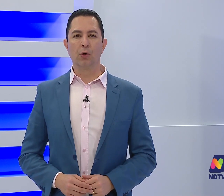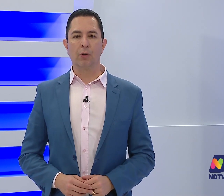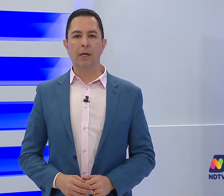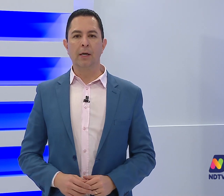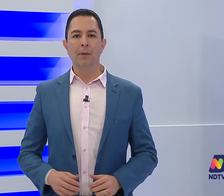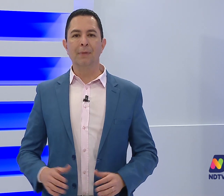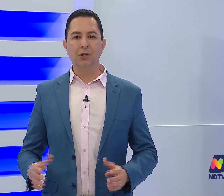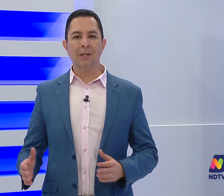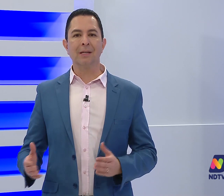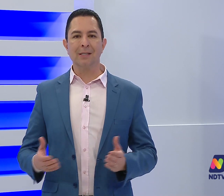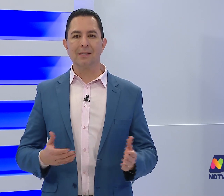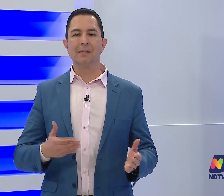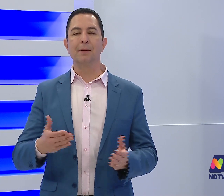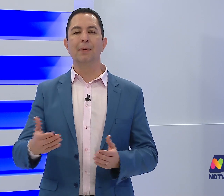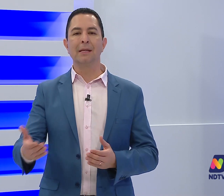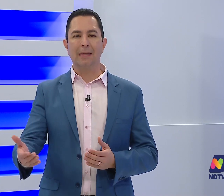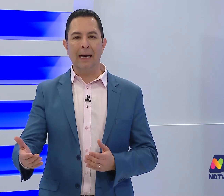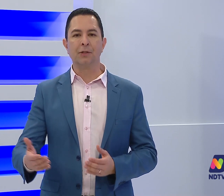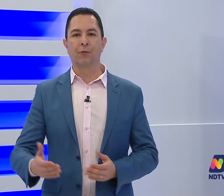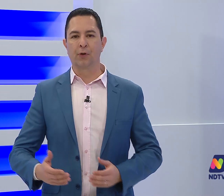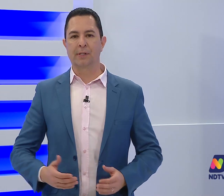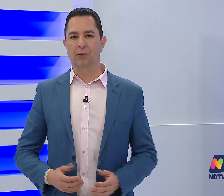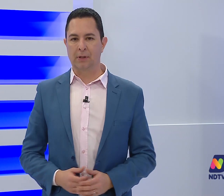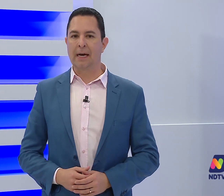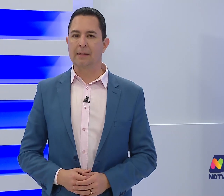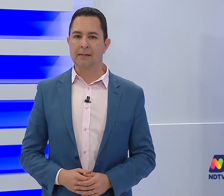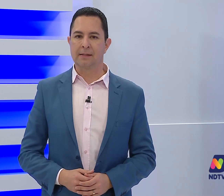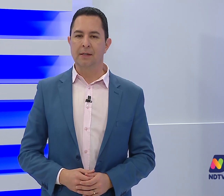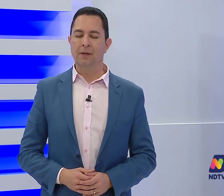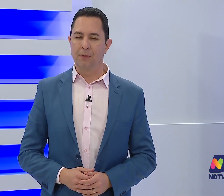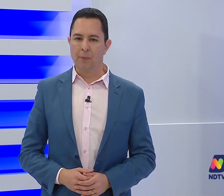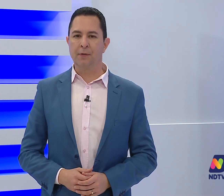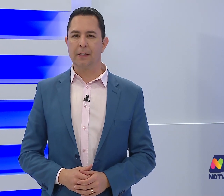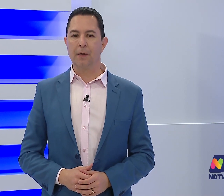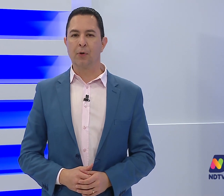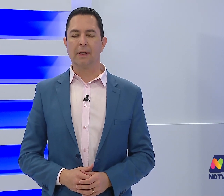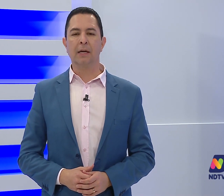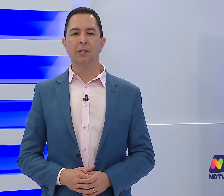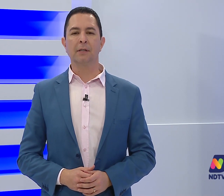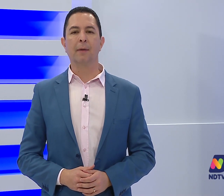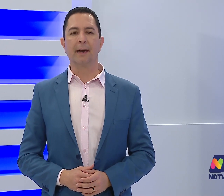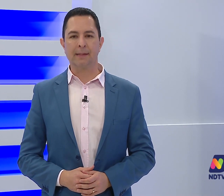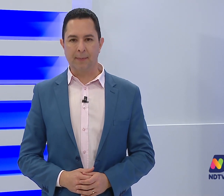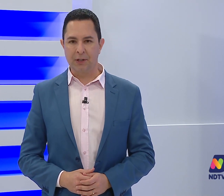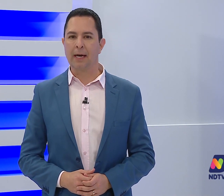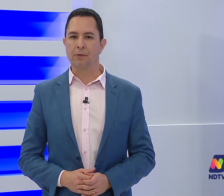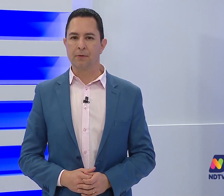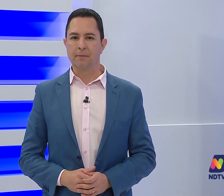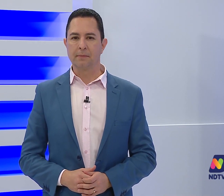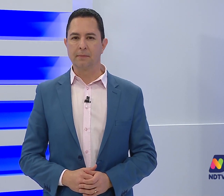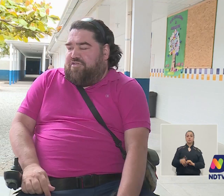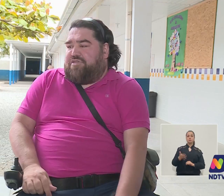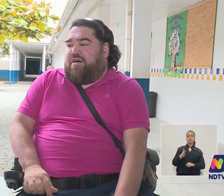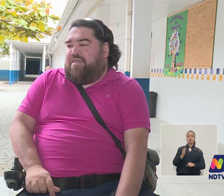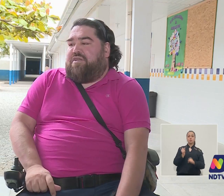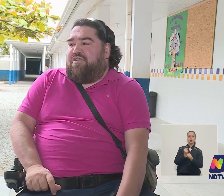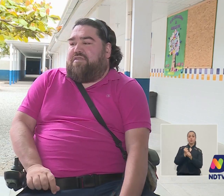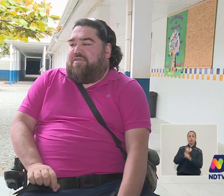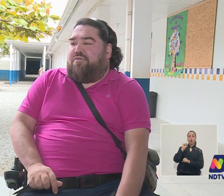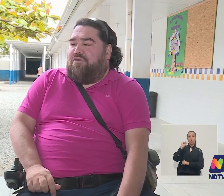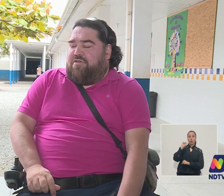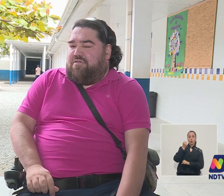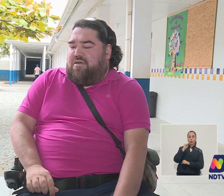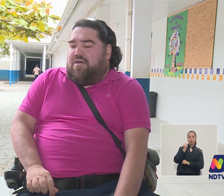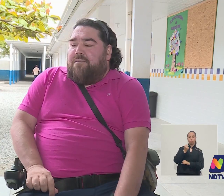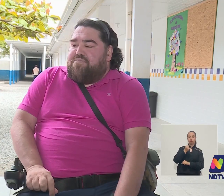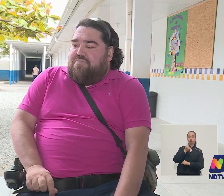determinou que medidas de acessibilidade fossem adotadas. Vamos ver da reportagem da Marissa Machado. Há oito